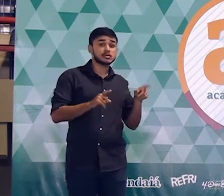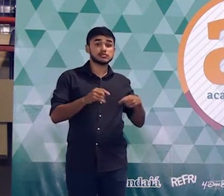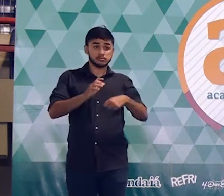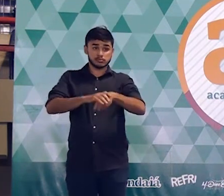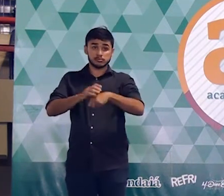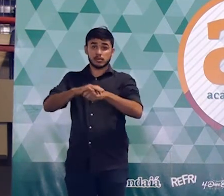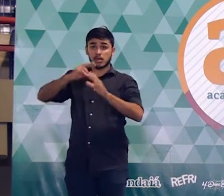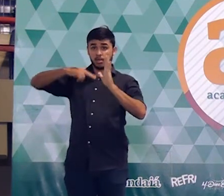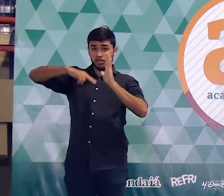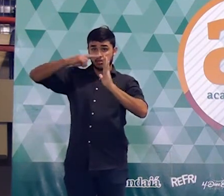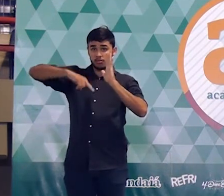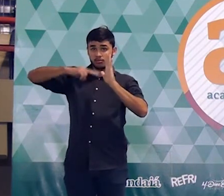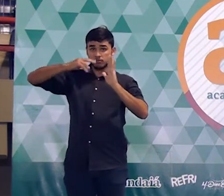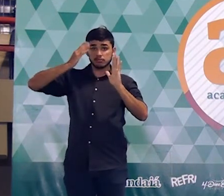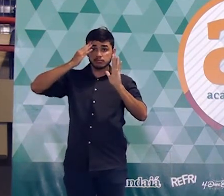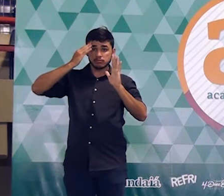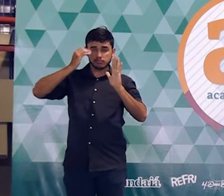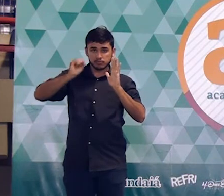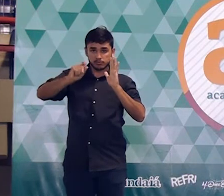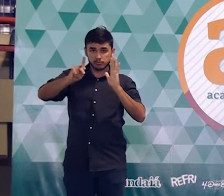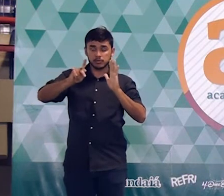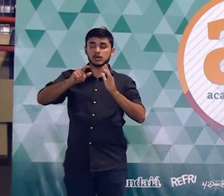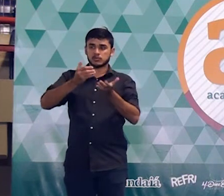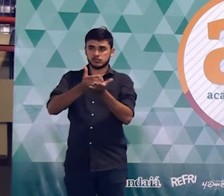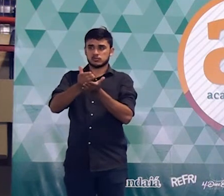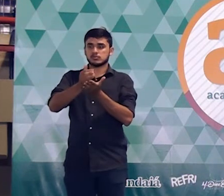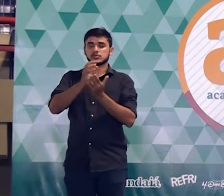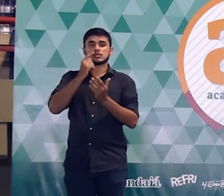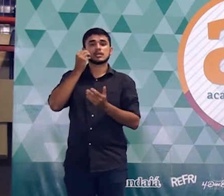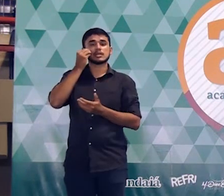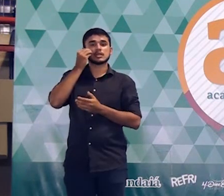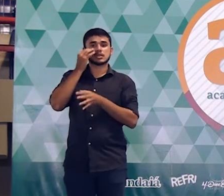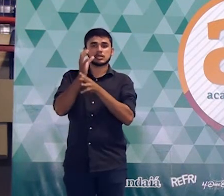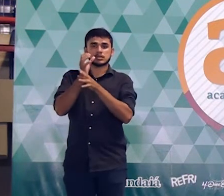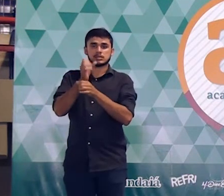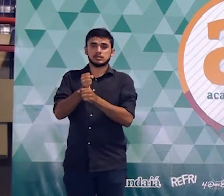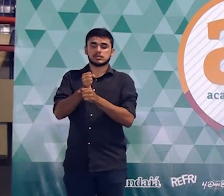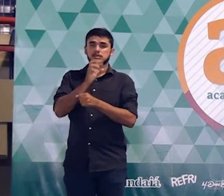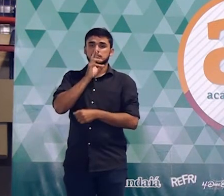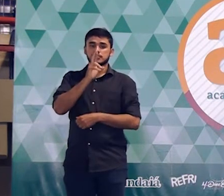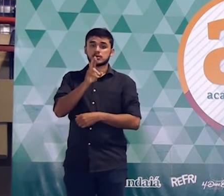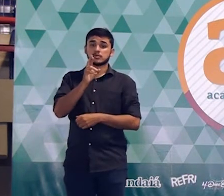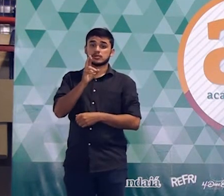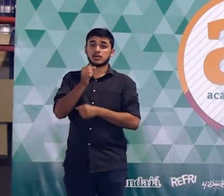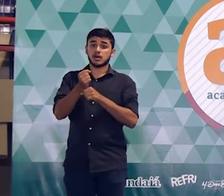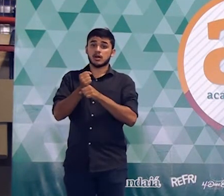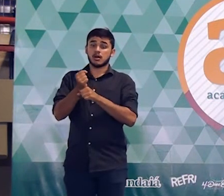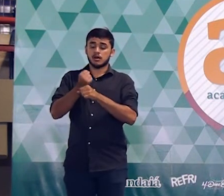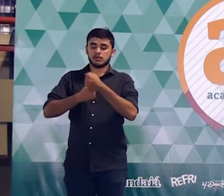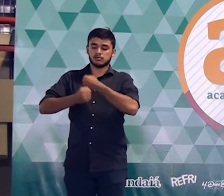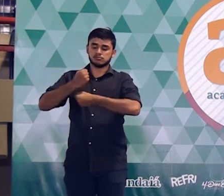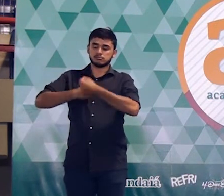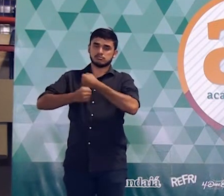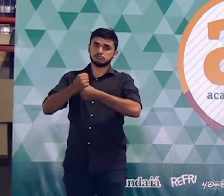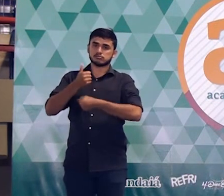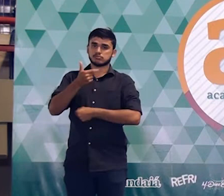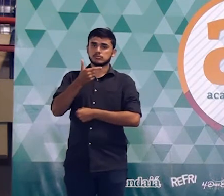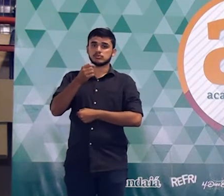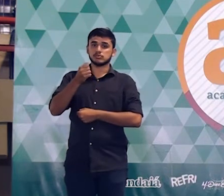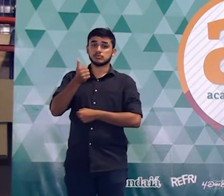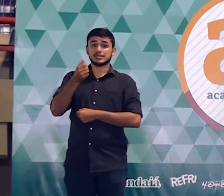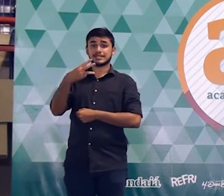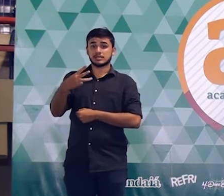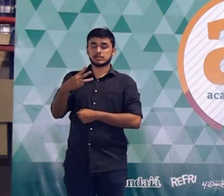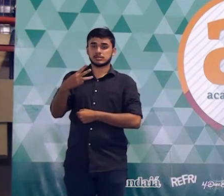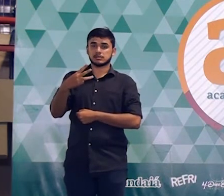para vocês lerem a questão, para a gente começar a fazer. Também uma questão da prova do Enem, da prova de 2013. Uma questão relativamente recente.